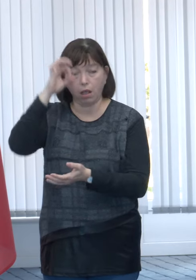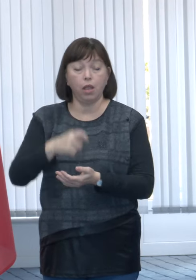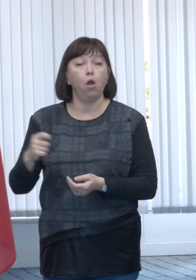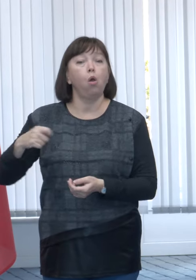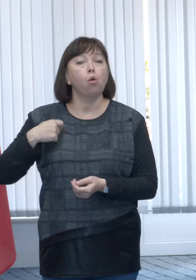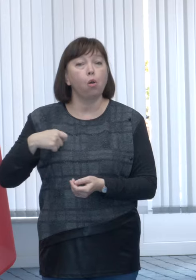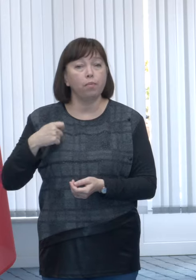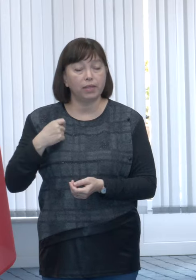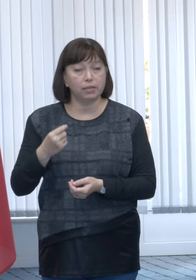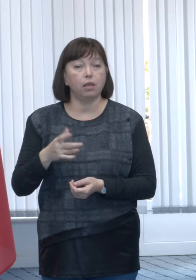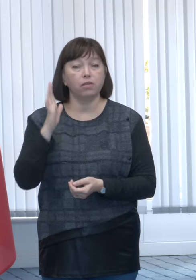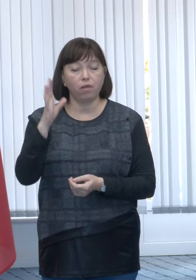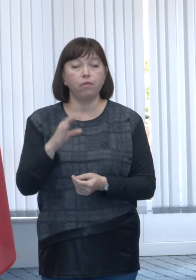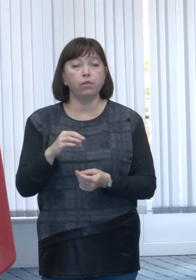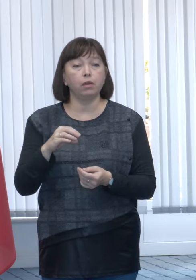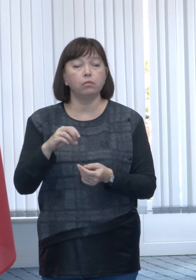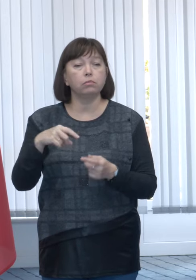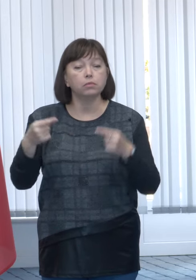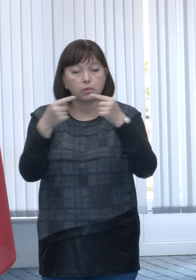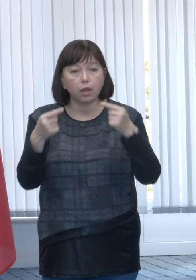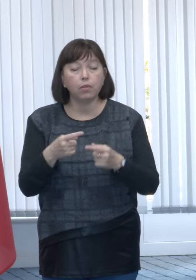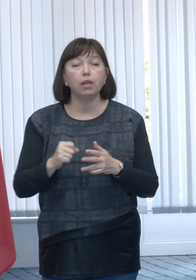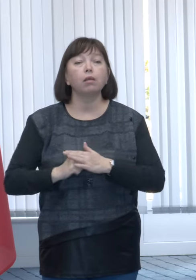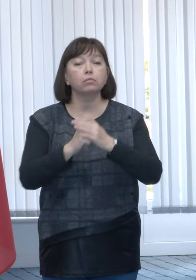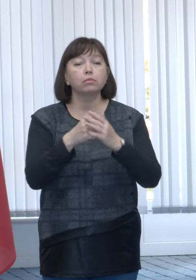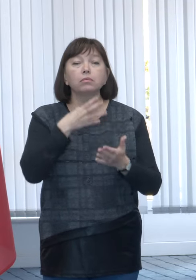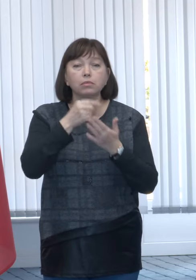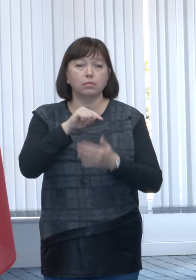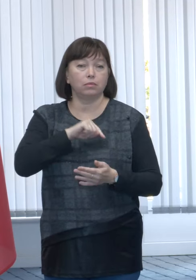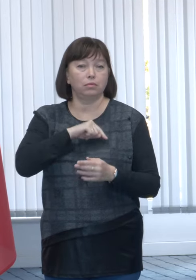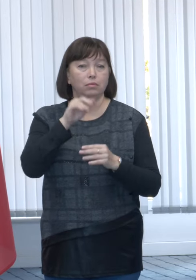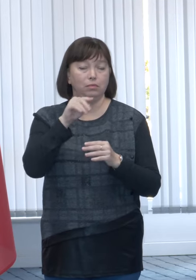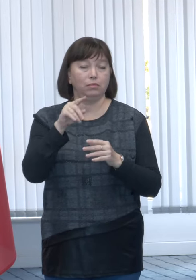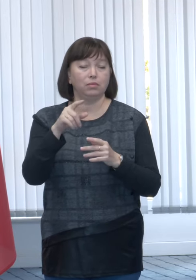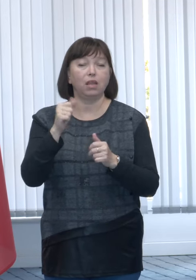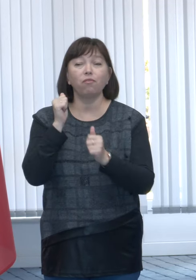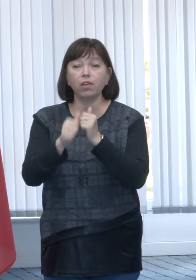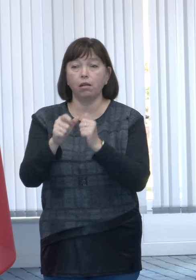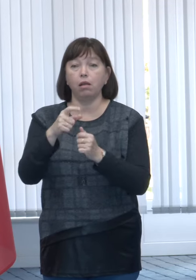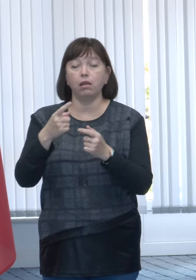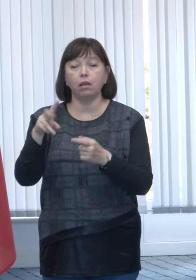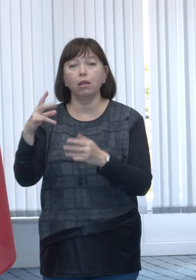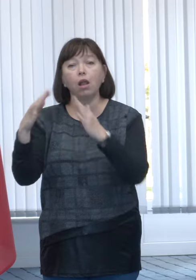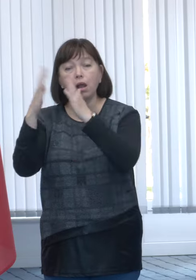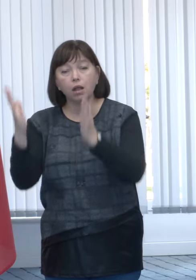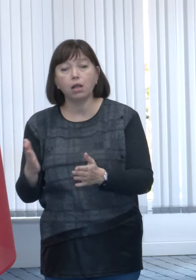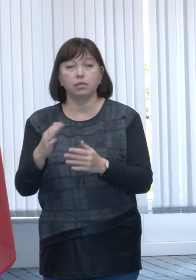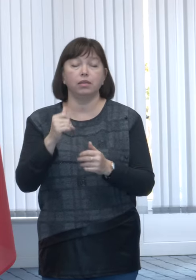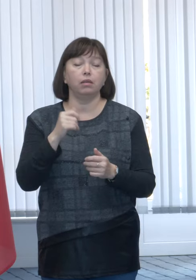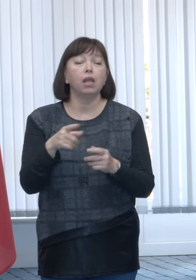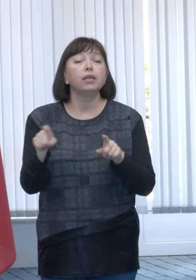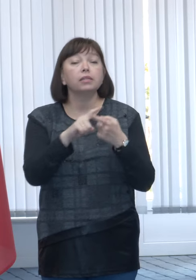Compensația va fi stabilită în baza unor criterii specifice legate de fiecare gospodărie în parte. Ne referim la